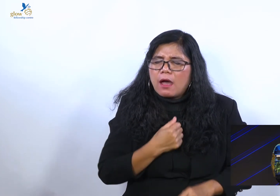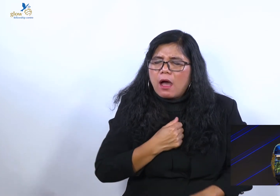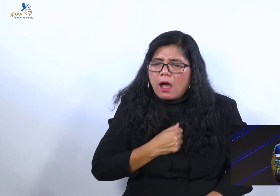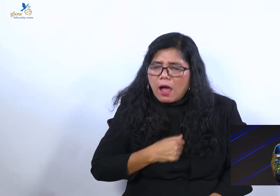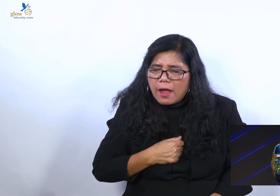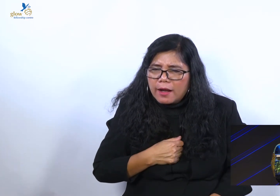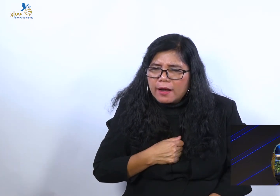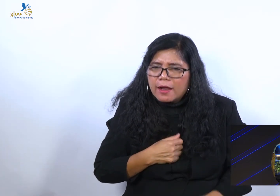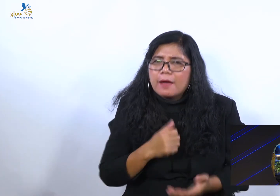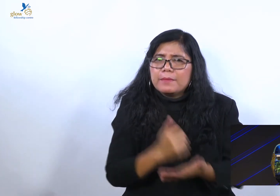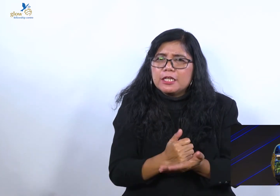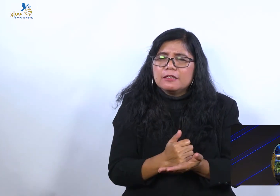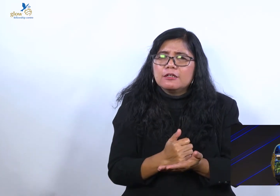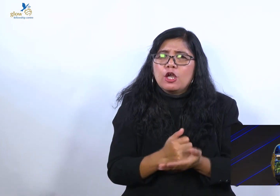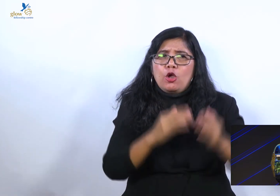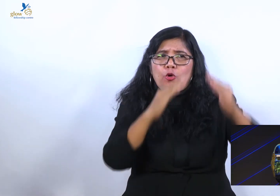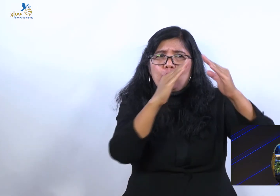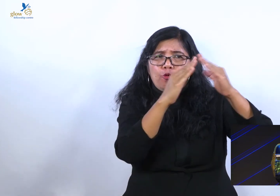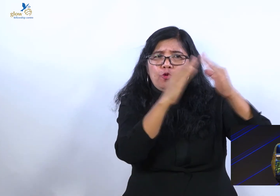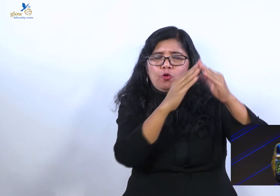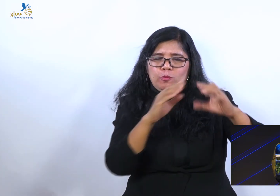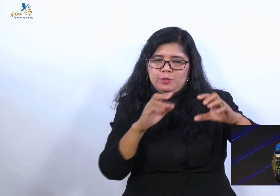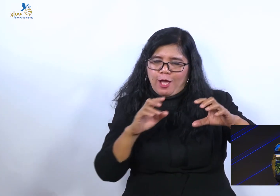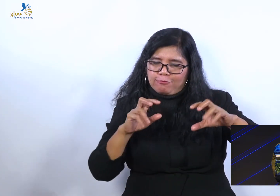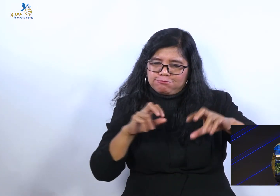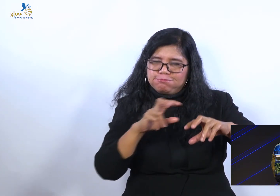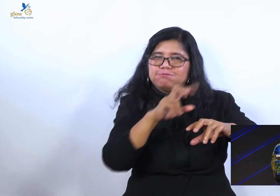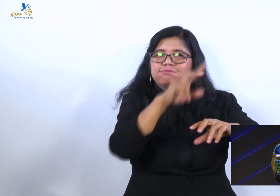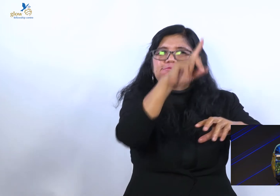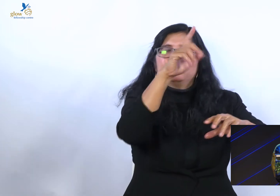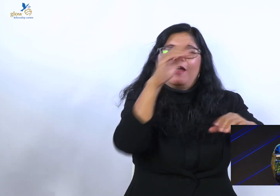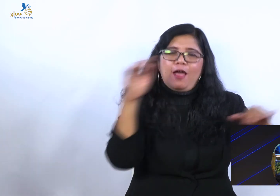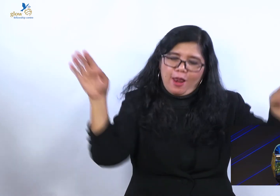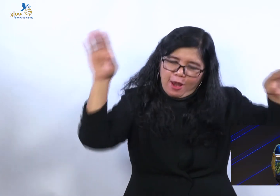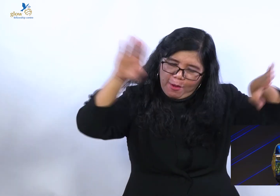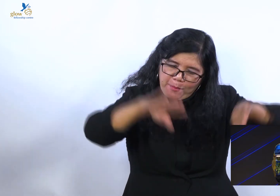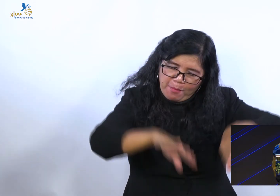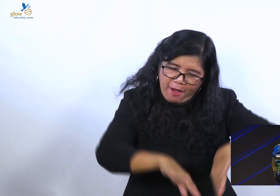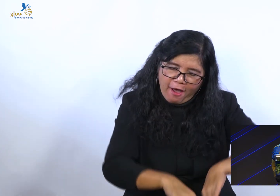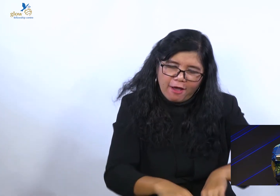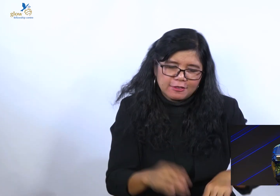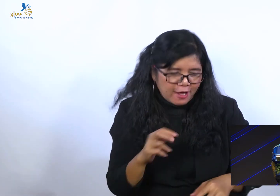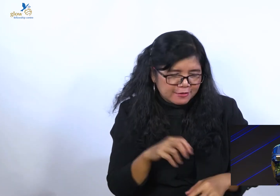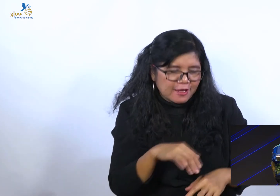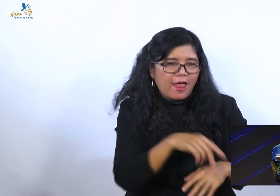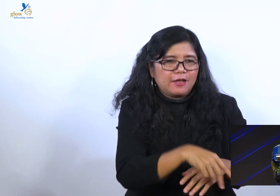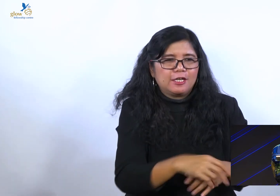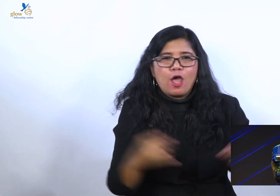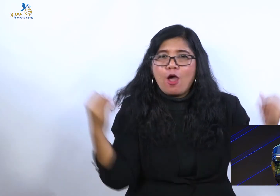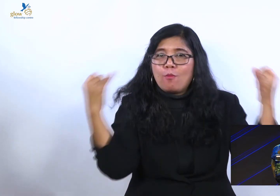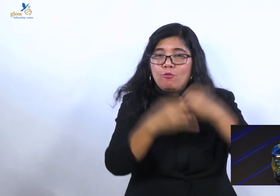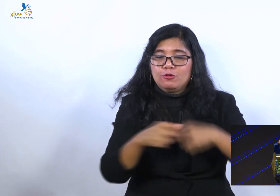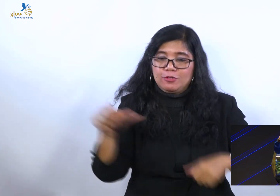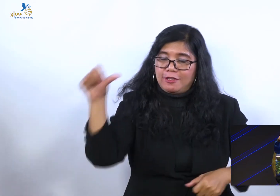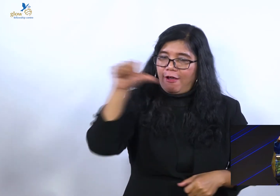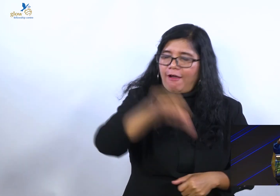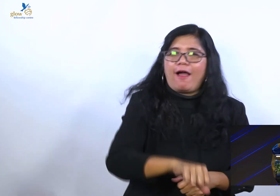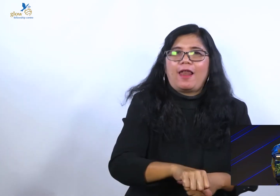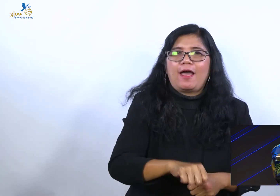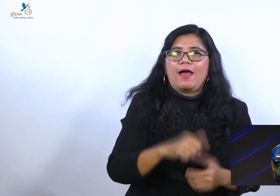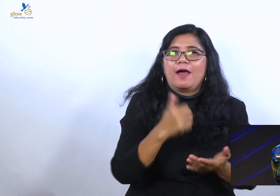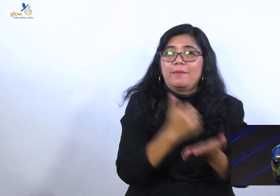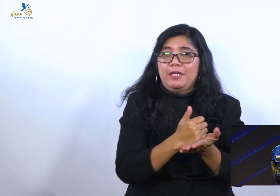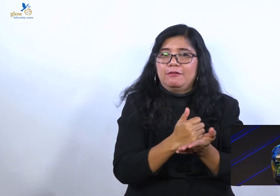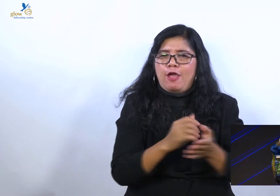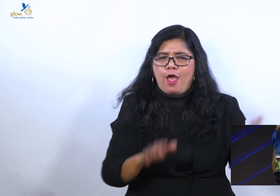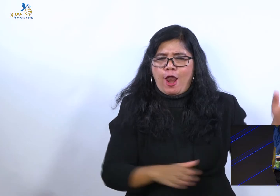Tidak ada gunung yang tidak bisa kita daki. Tidak ada lembah yang tidak bisa kita jalani. Tidak ada musuh yang tidak bisa kita kalahkan. Tidak ada laut